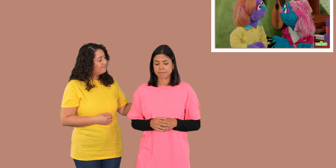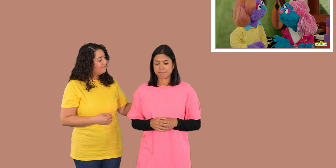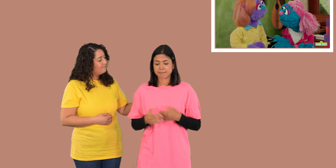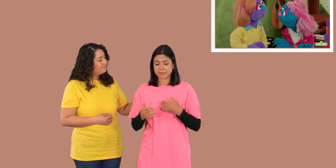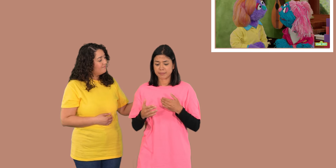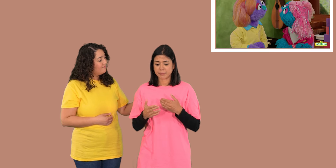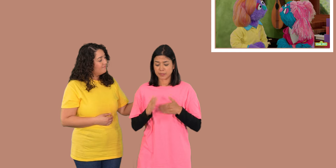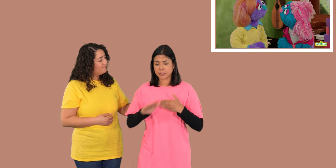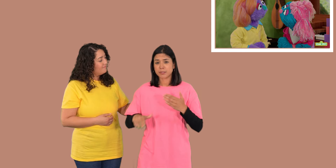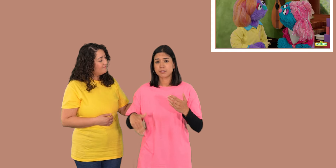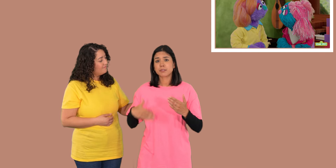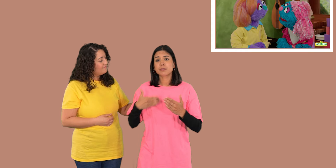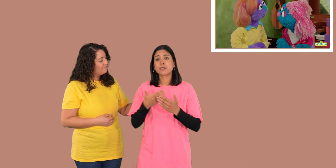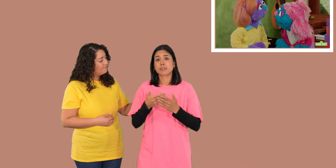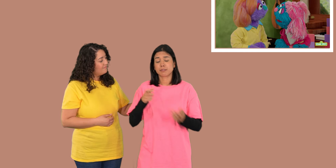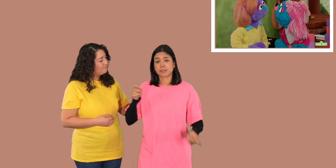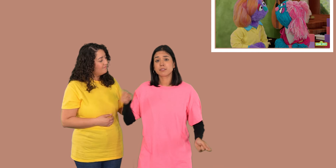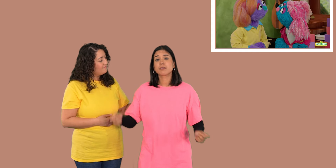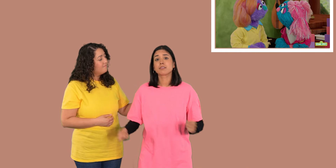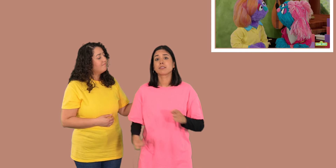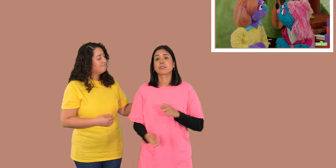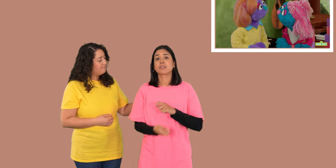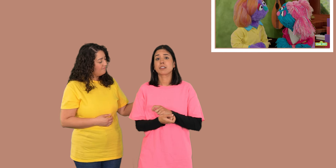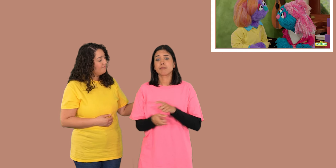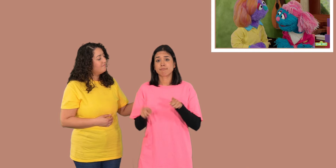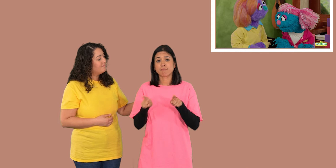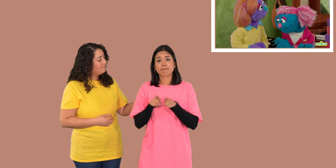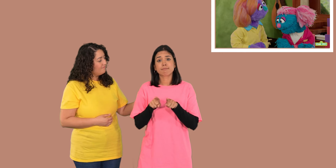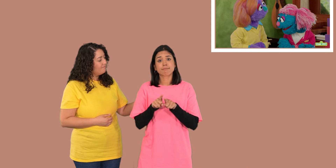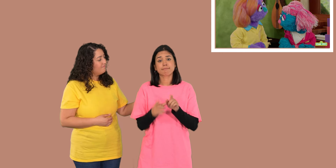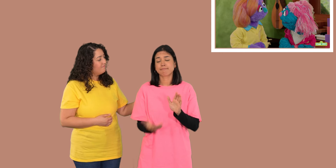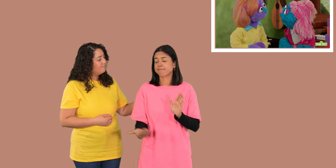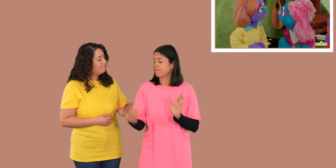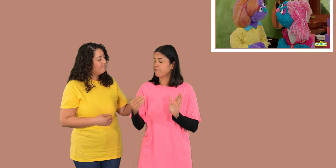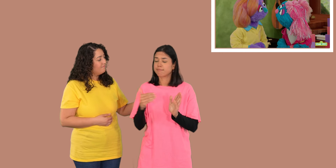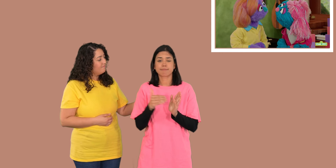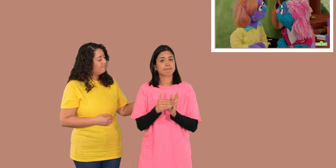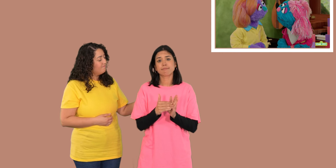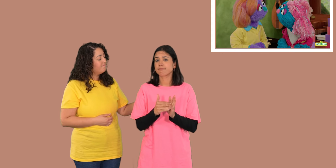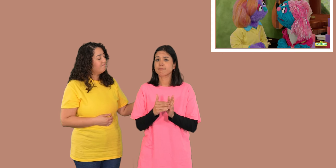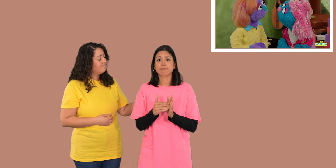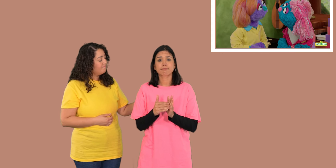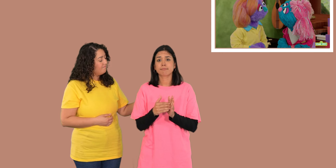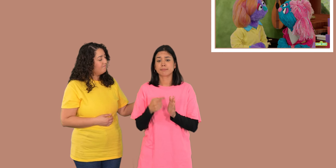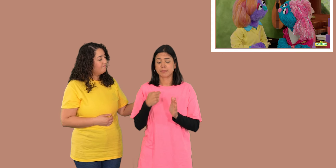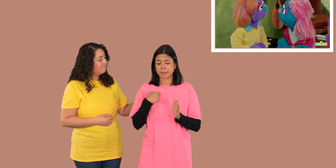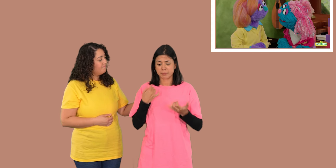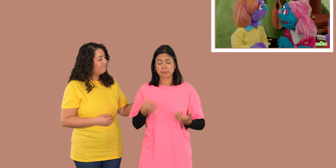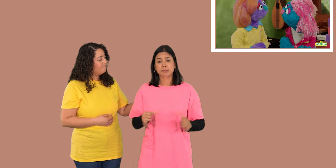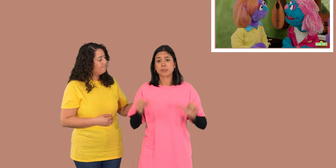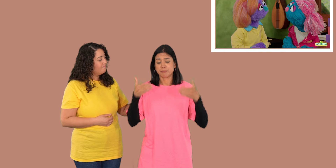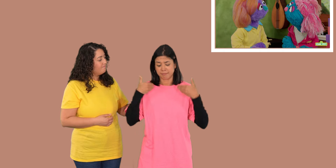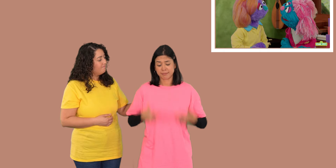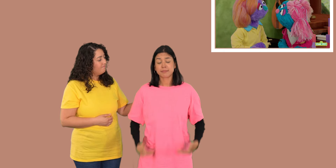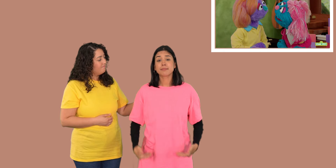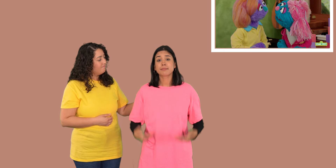Aunque todo haya cambiado y tal vez nada vuelva a ser lo mismo, yo sigo siendo yo